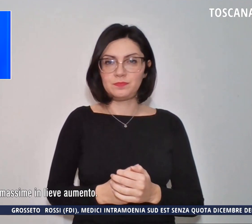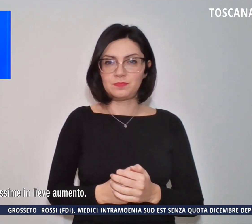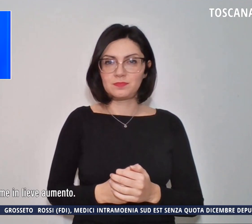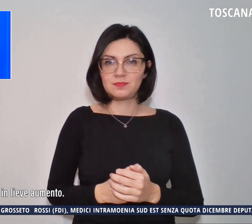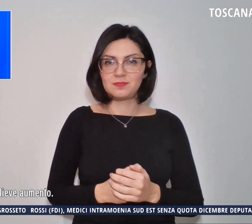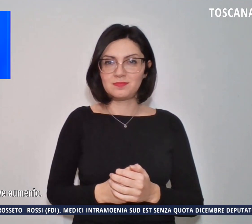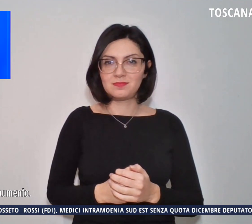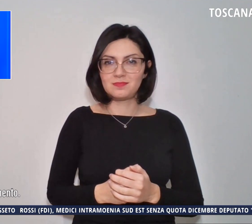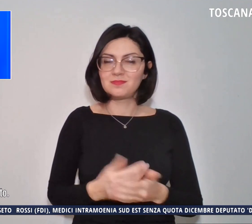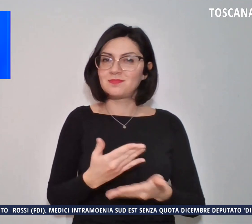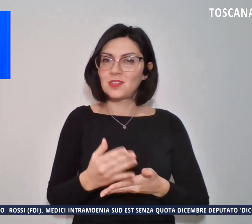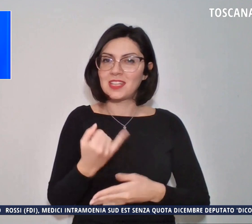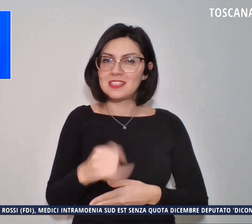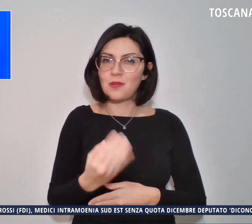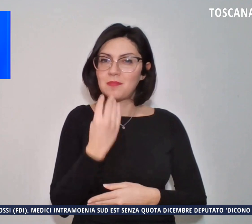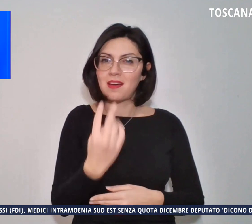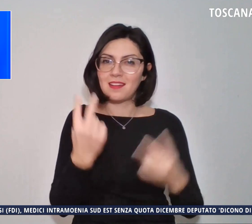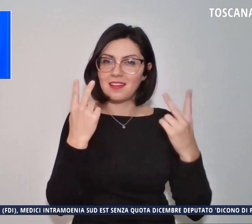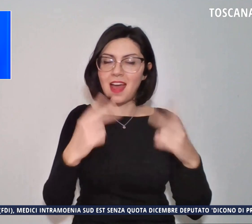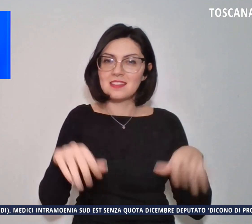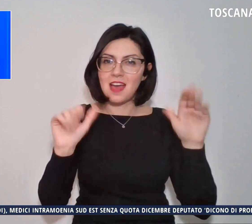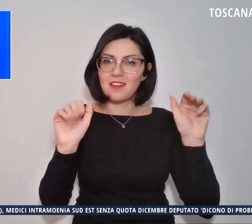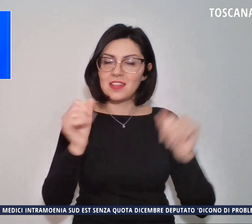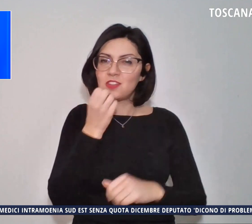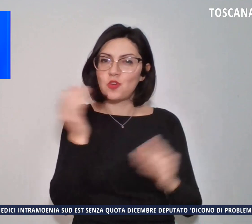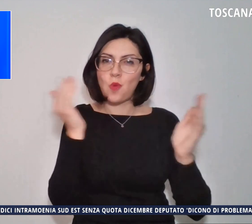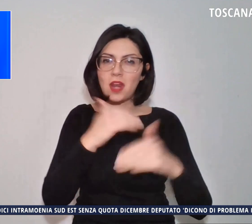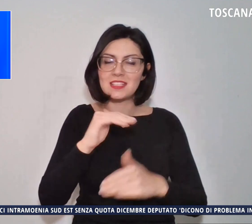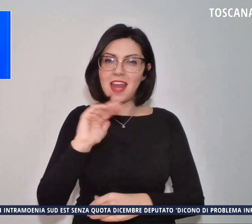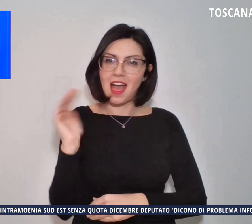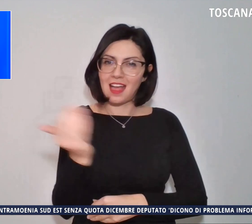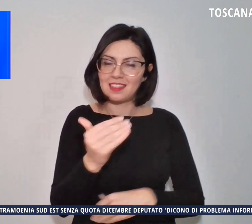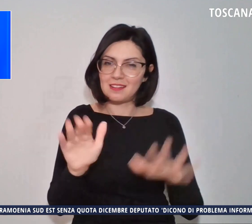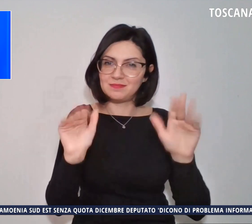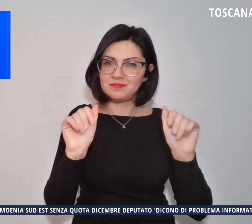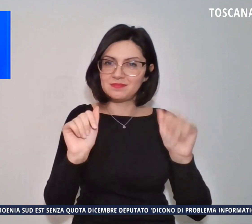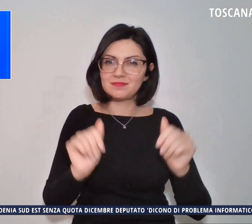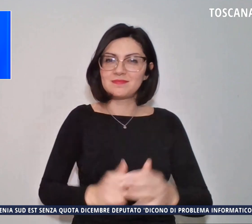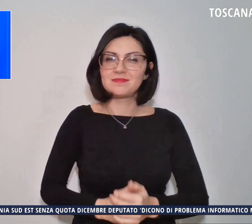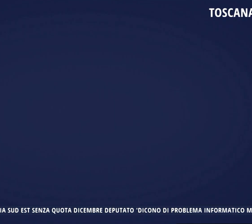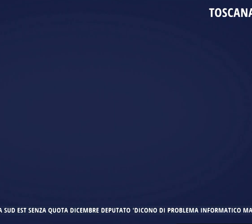Ed è tutto anche per questa sera, grazie per averci seguiti e buon proseguimento di serata con Toscana TV.